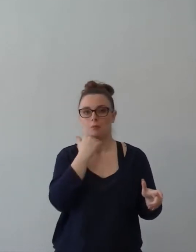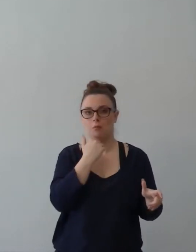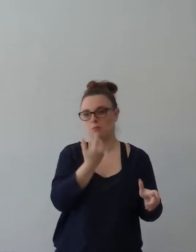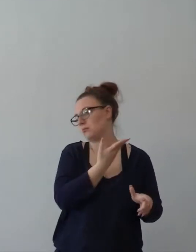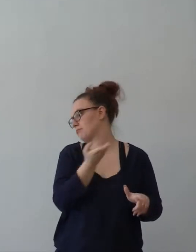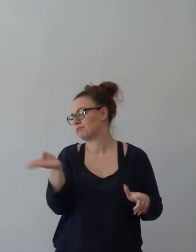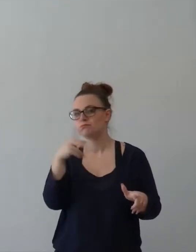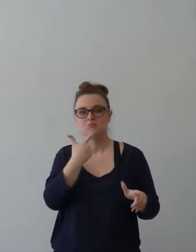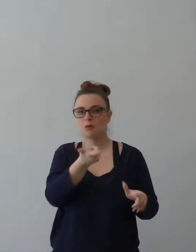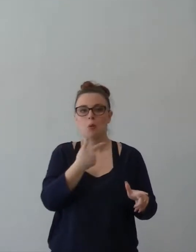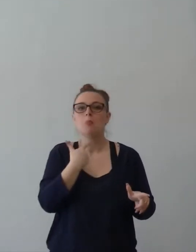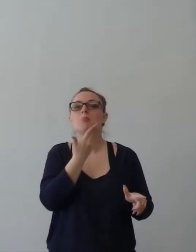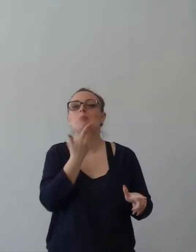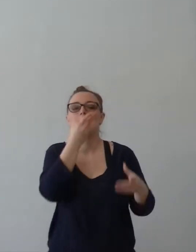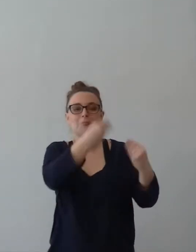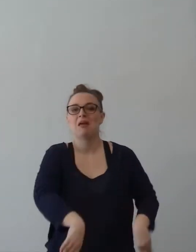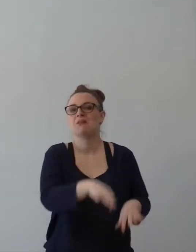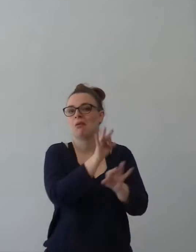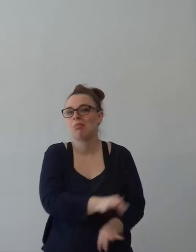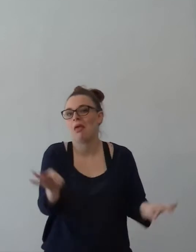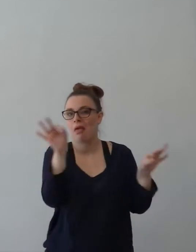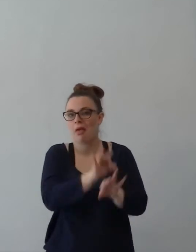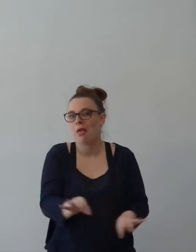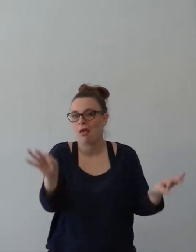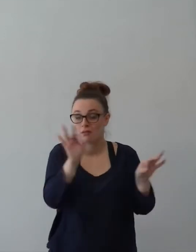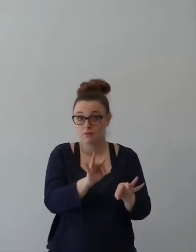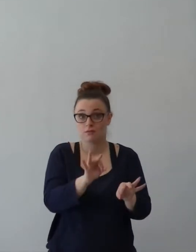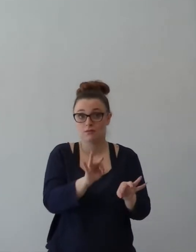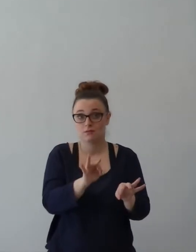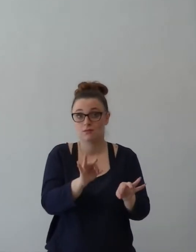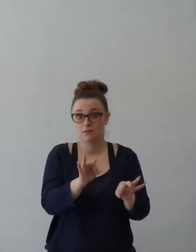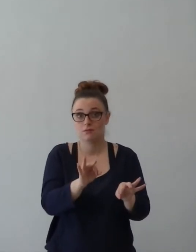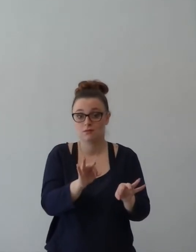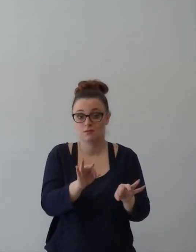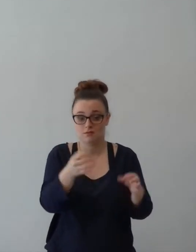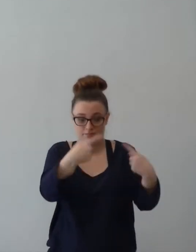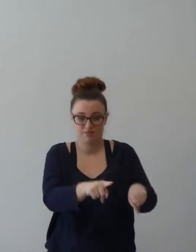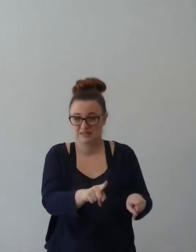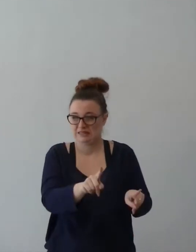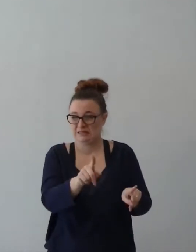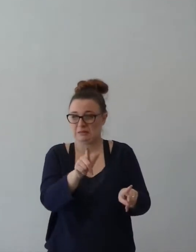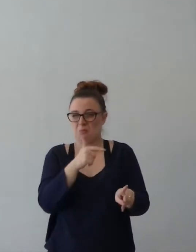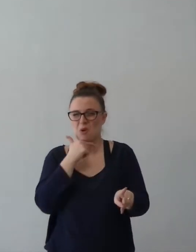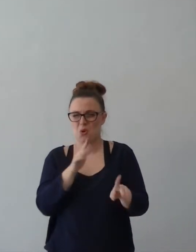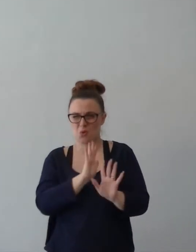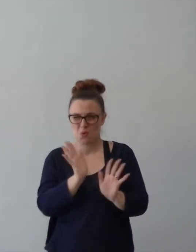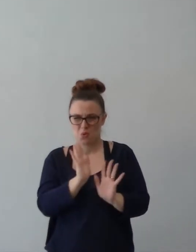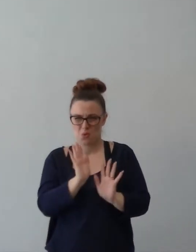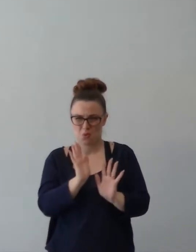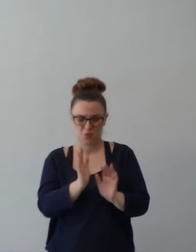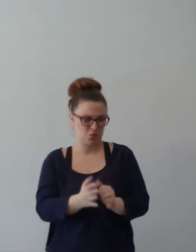È un dipinto abbastanza brutto di quello che è la chiesa.